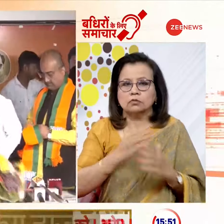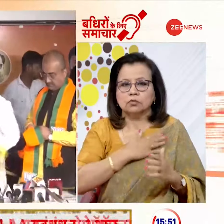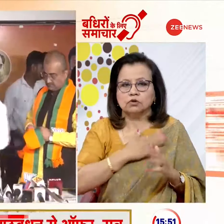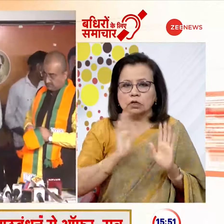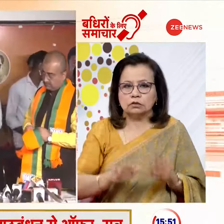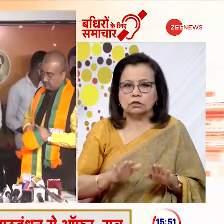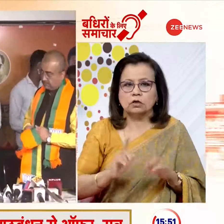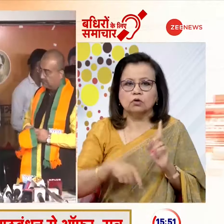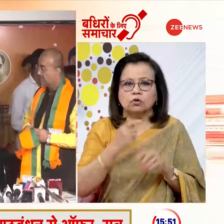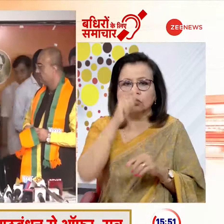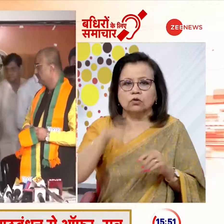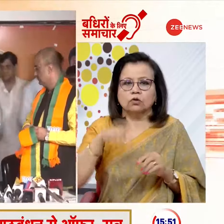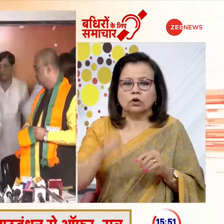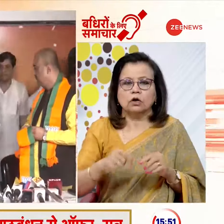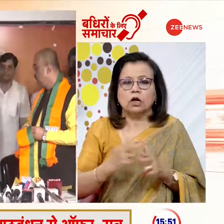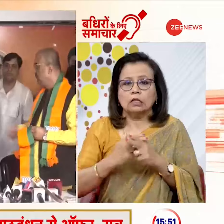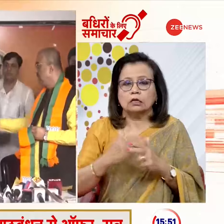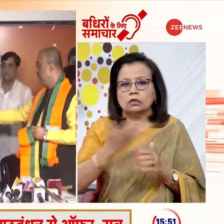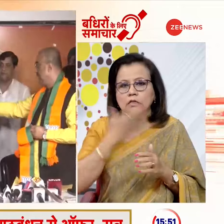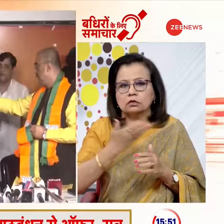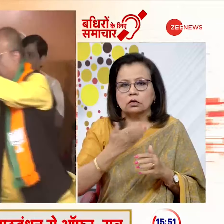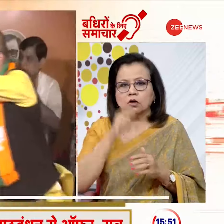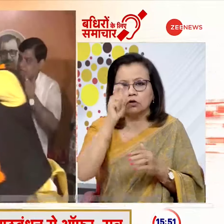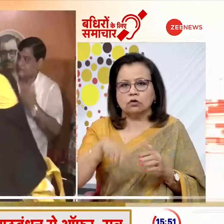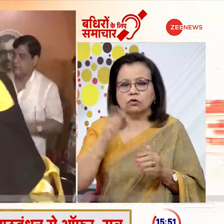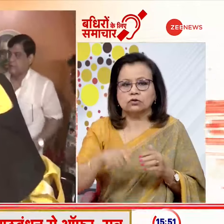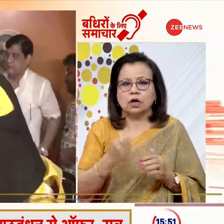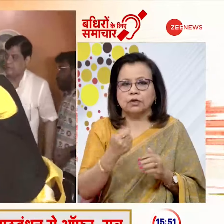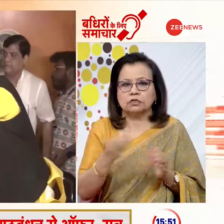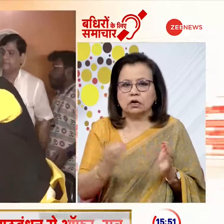वो लोगों को आतंकित करती है और लोगों से पैसे वसूलती है